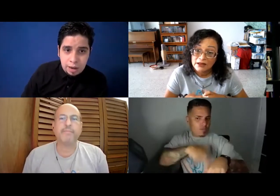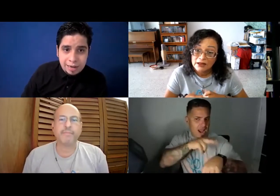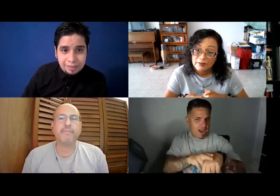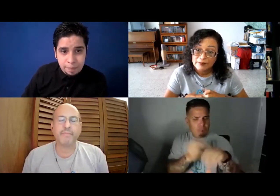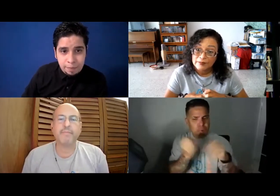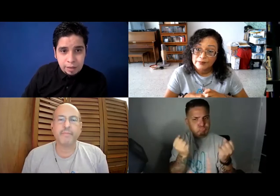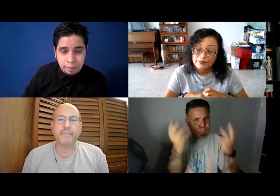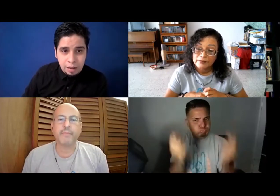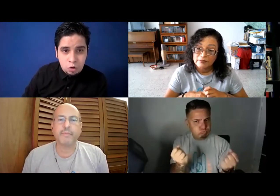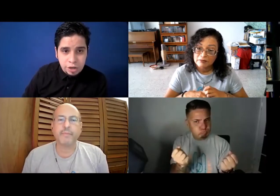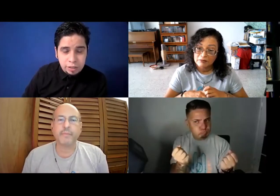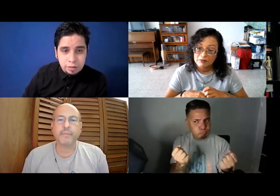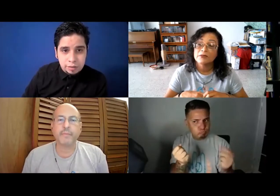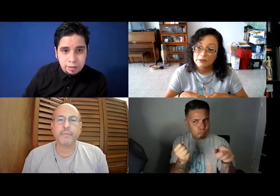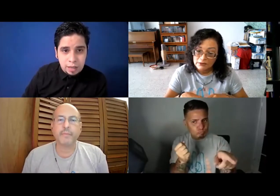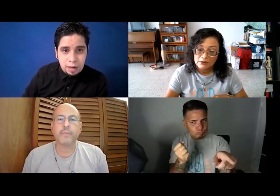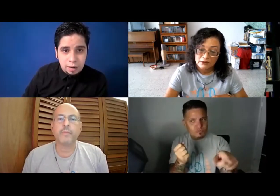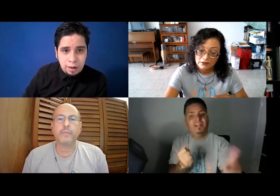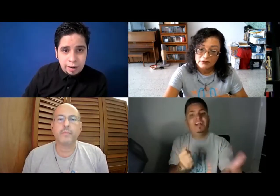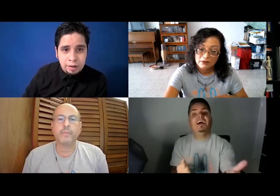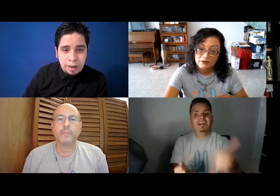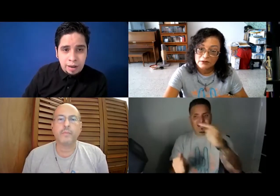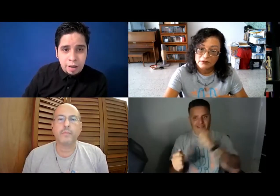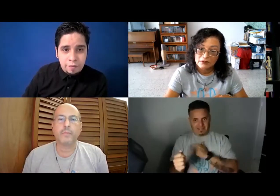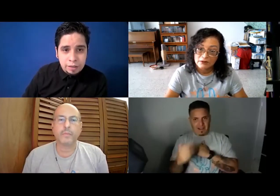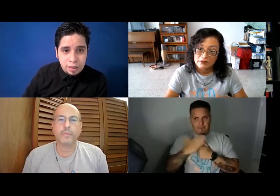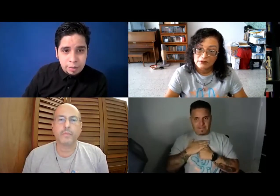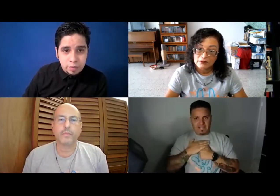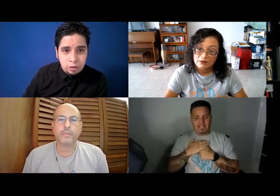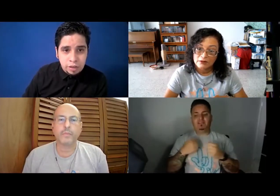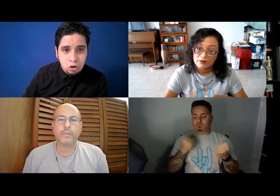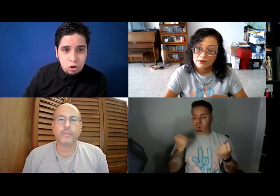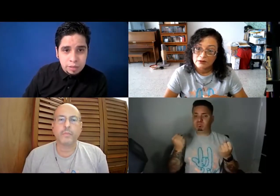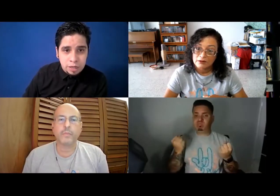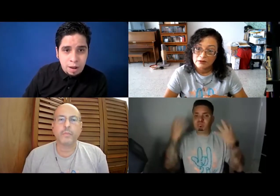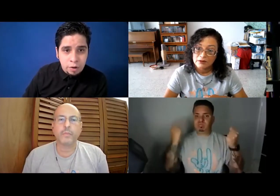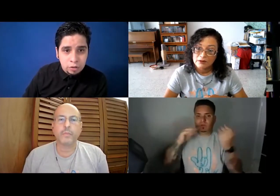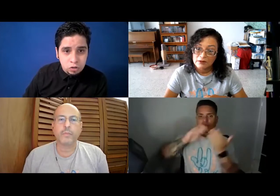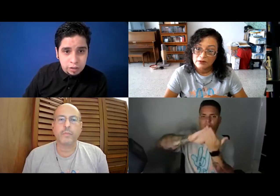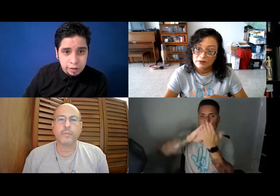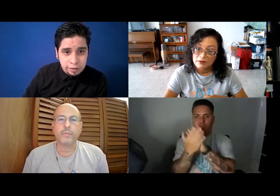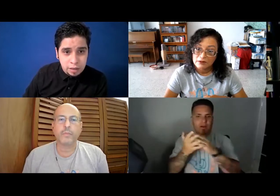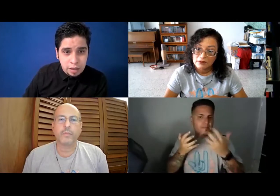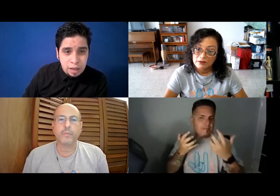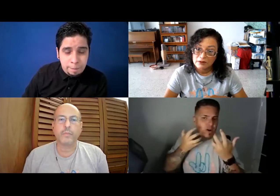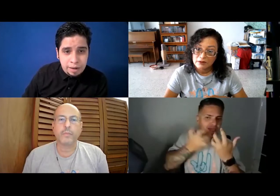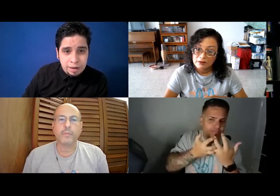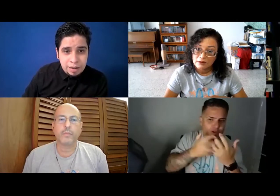El intérprete, ¿verdad? Oyente, se sienta frente de mí, ser yo, mi trabajo, entonces es ver la